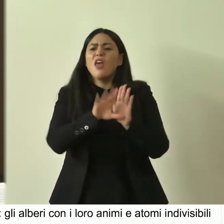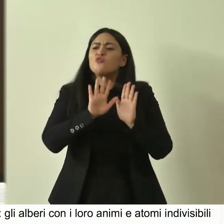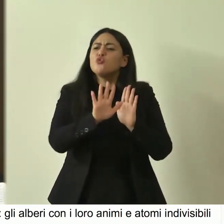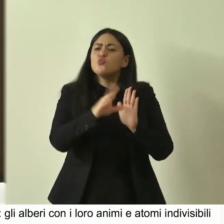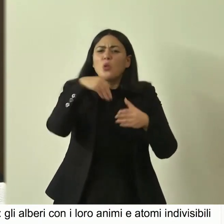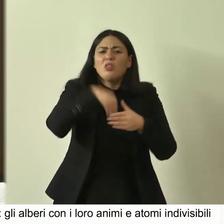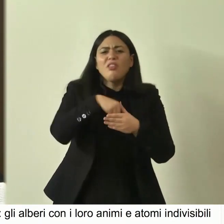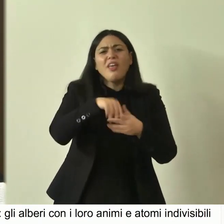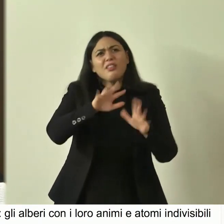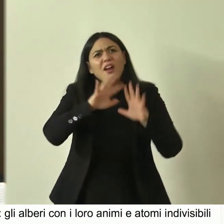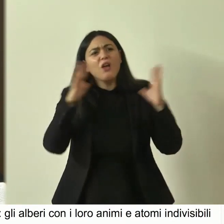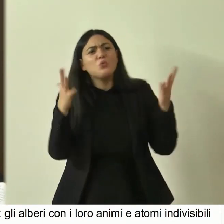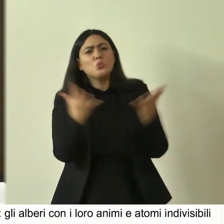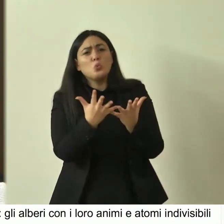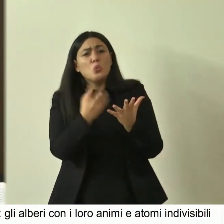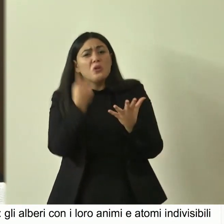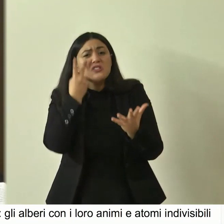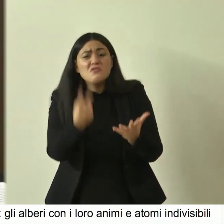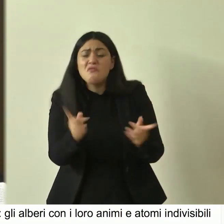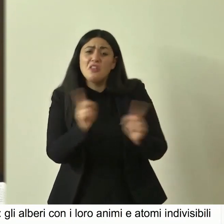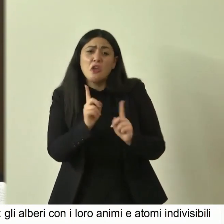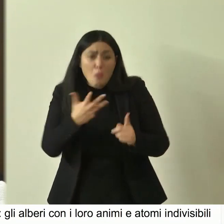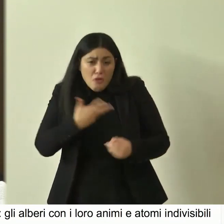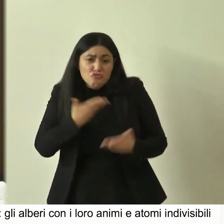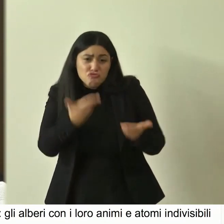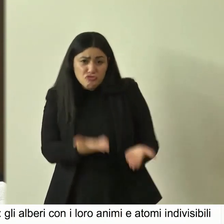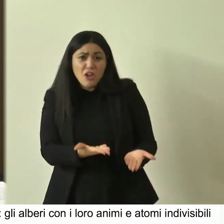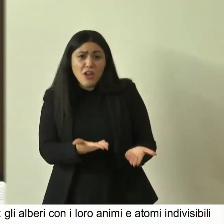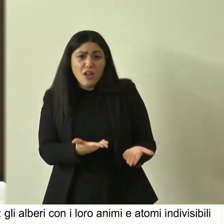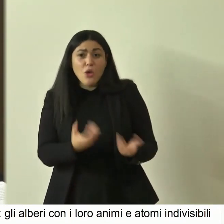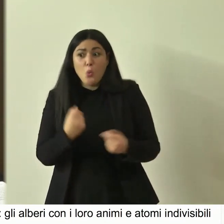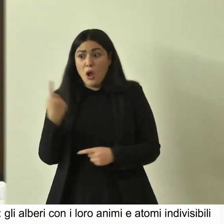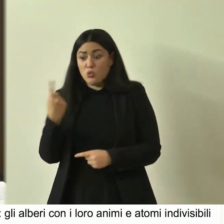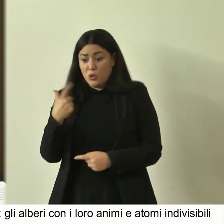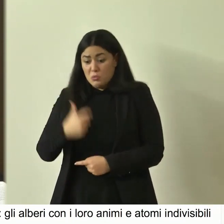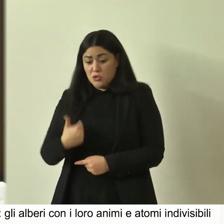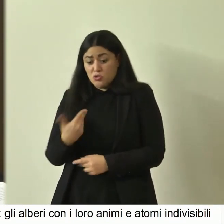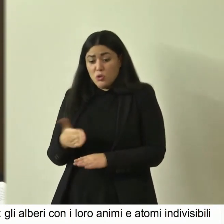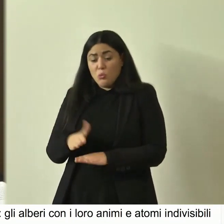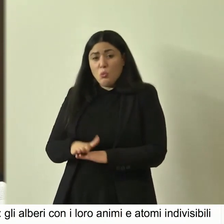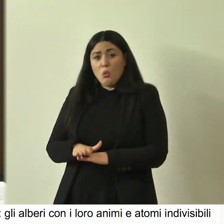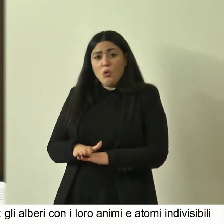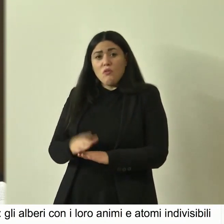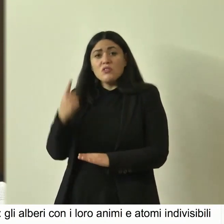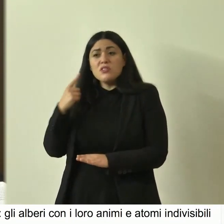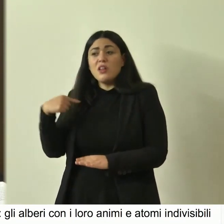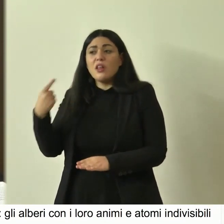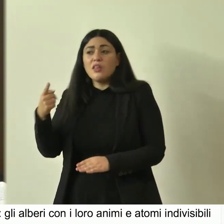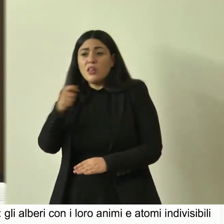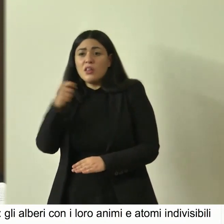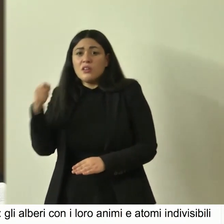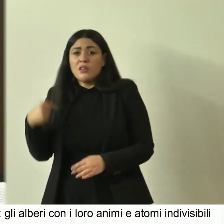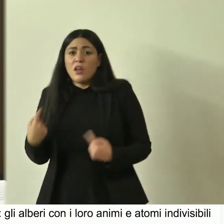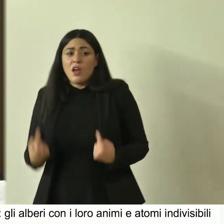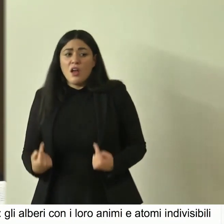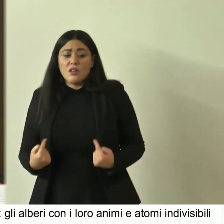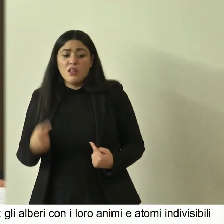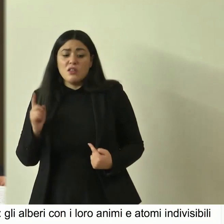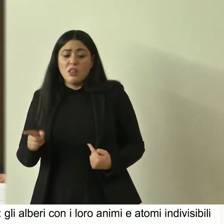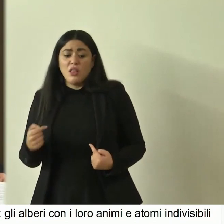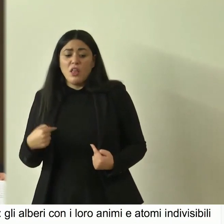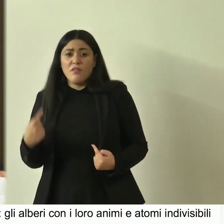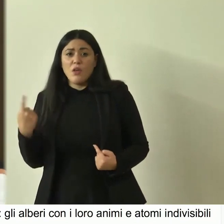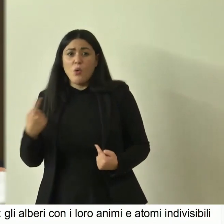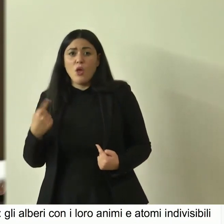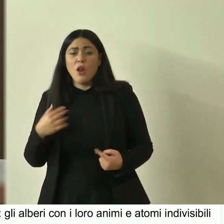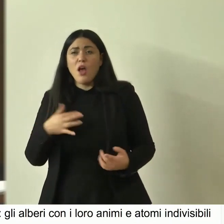nessuno li ha mai visti ma esistono quando uno sta morendo si sente chi attende dietro la tenda i trasportatori di